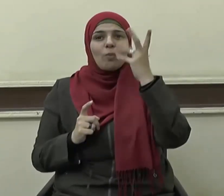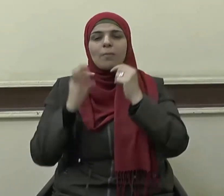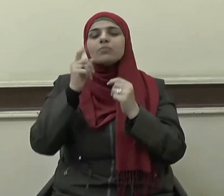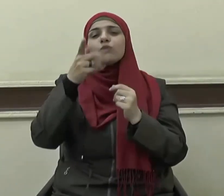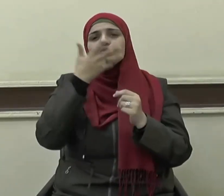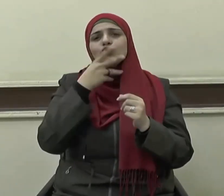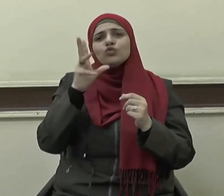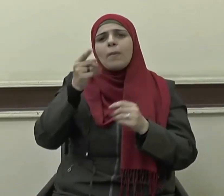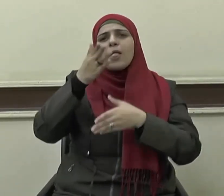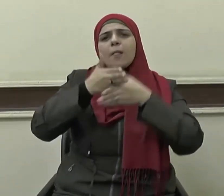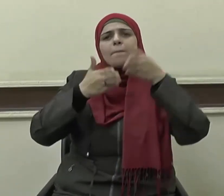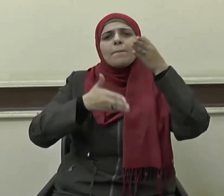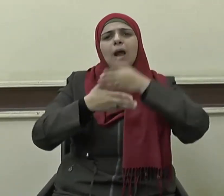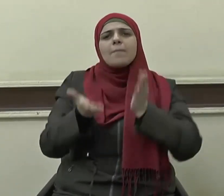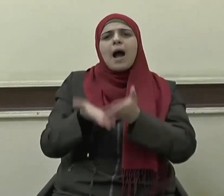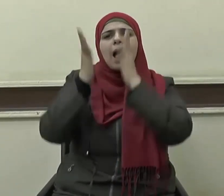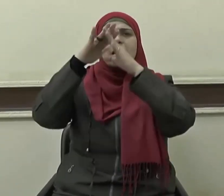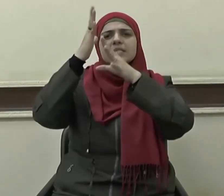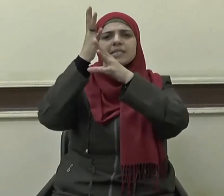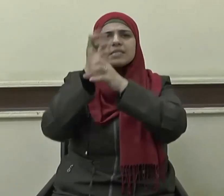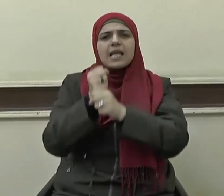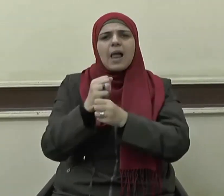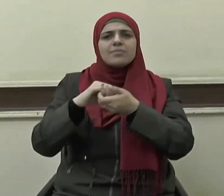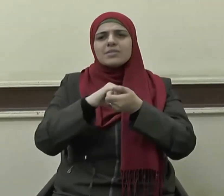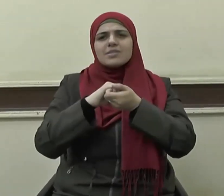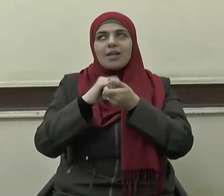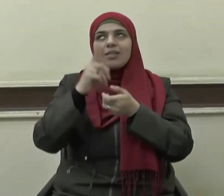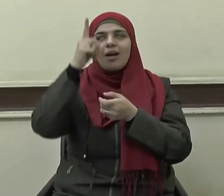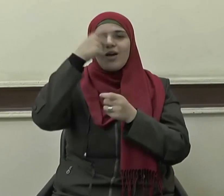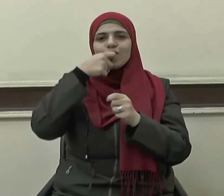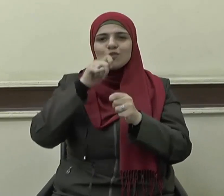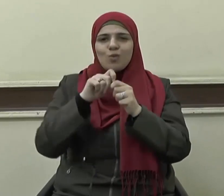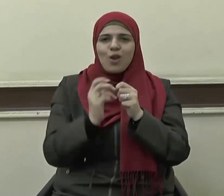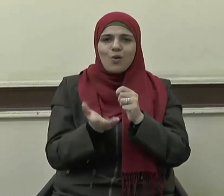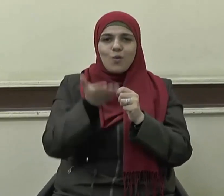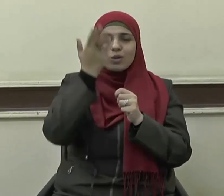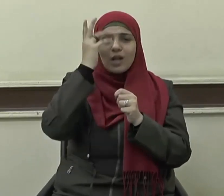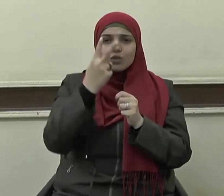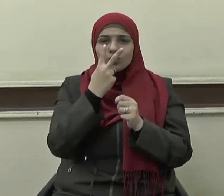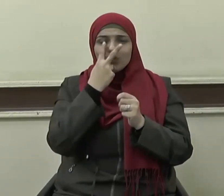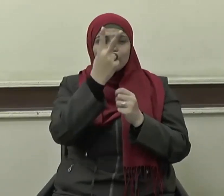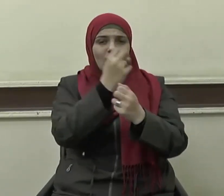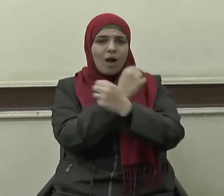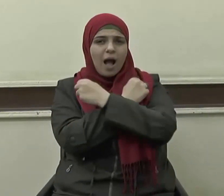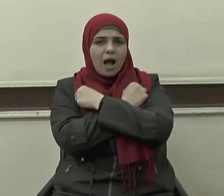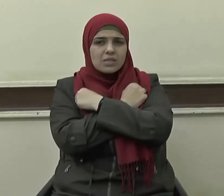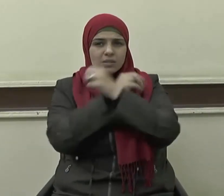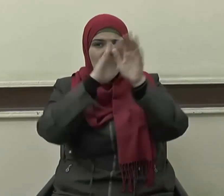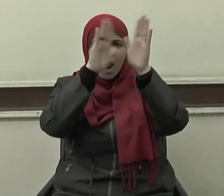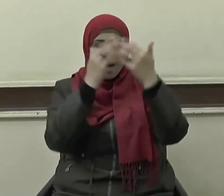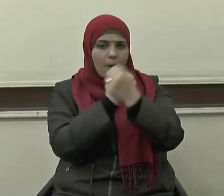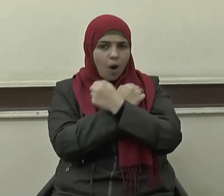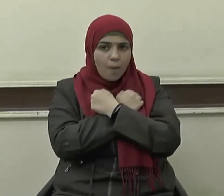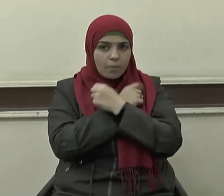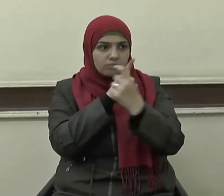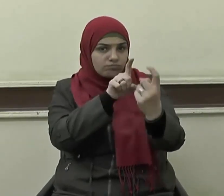الرحمن إبراهيم عليه السلام واجه عبدة الأصنام وهو في سن الشباب